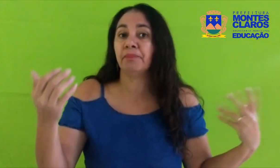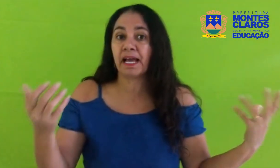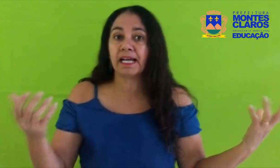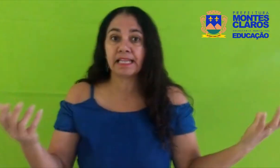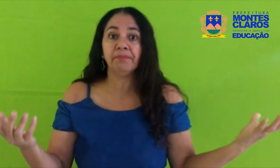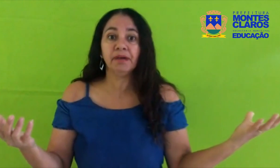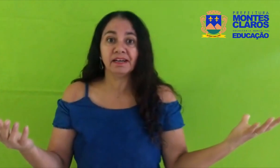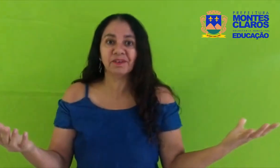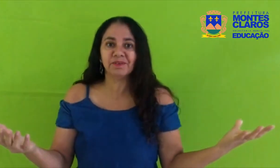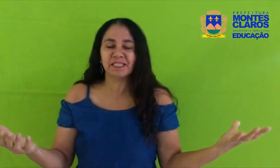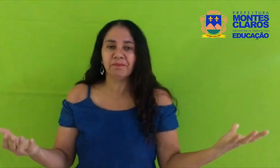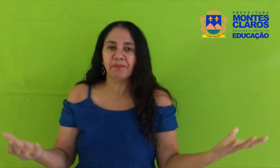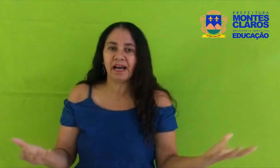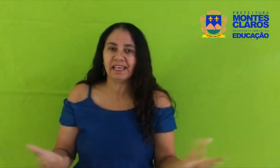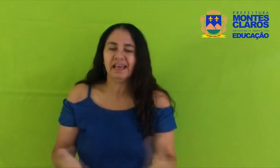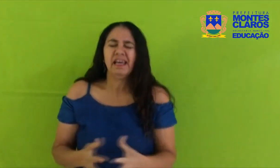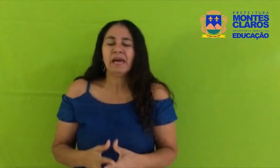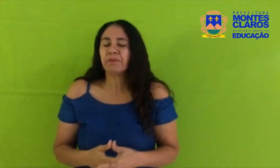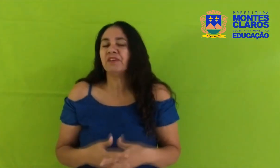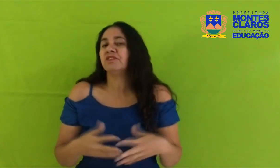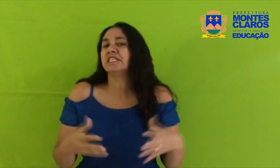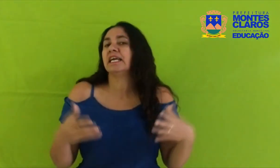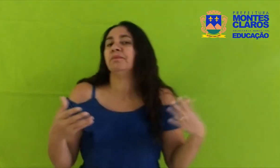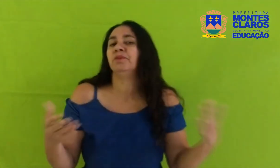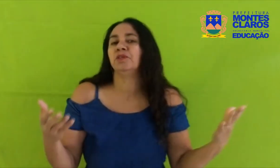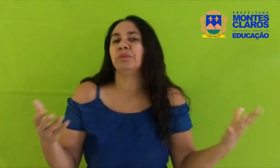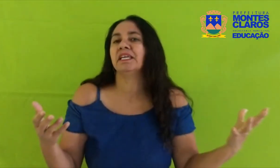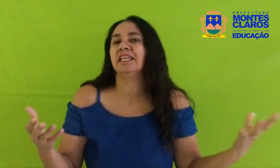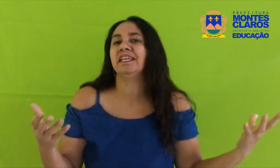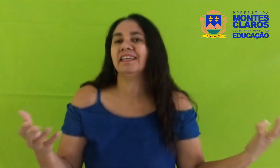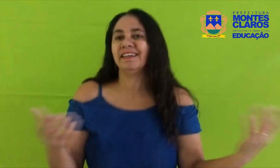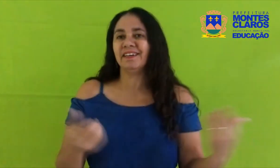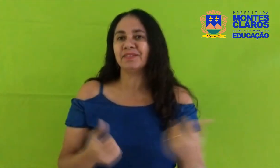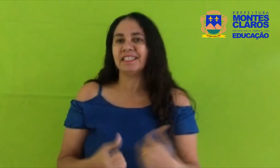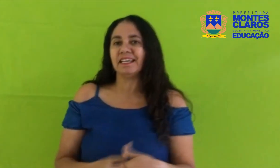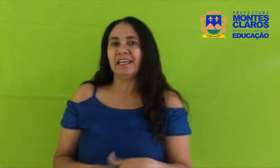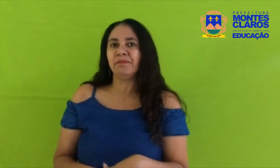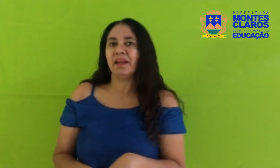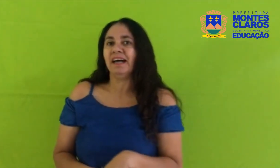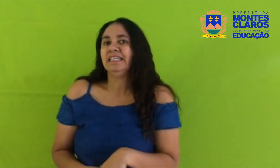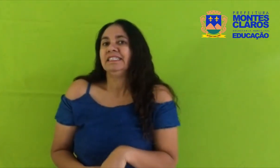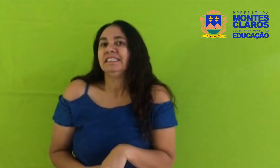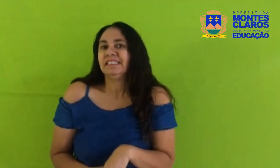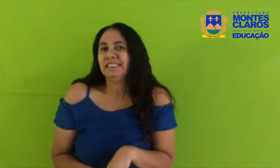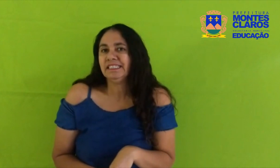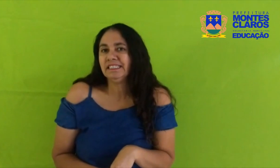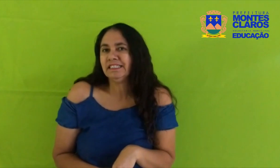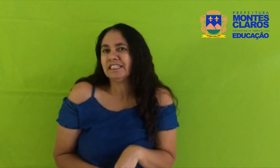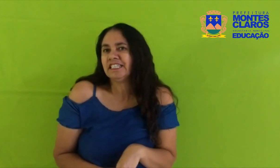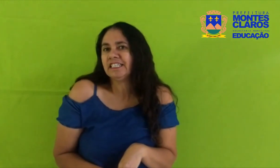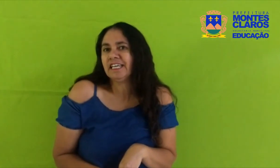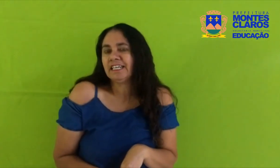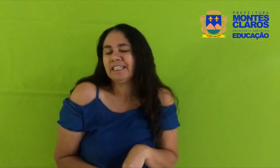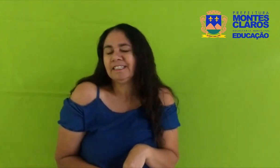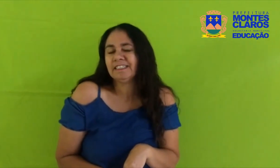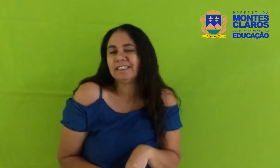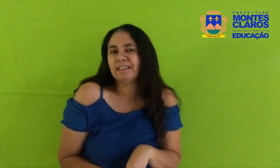para catamar com seu pai É porque você era muito pequenininha e não se lembra Hum, que delícia,